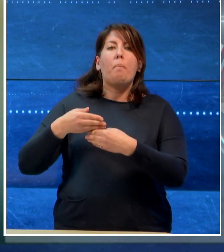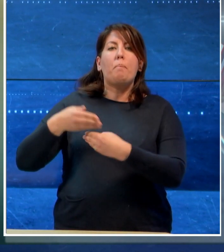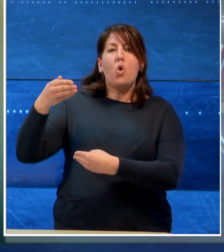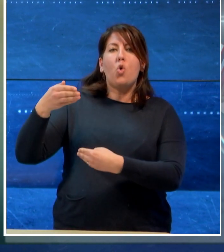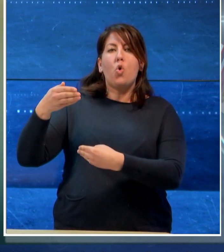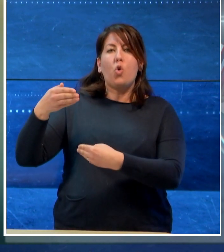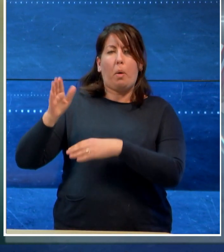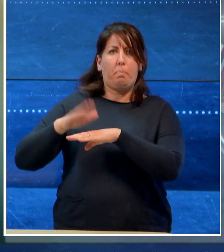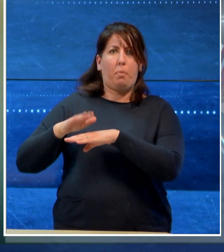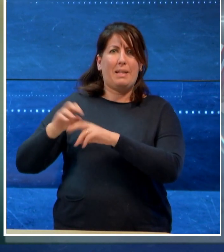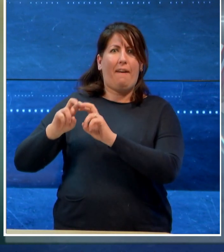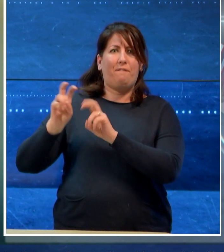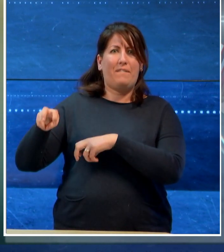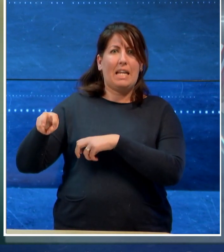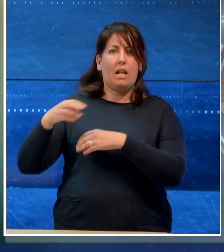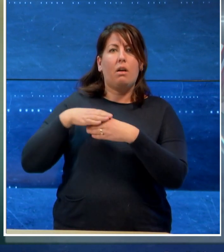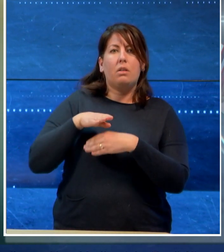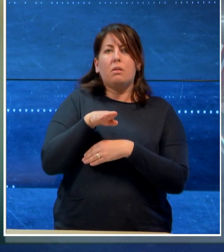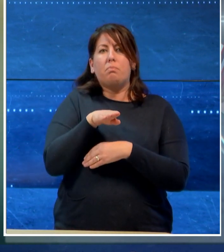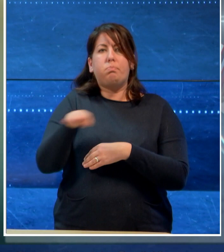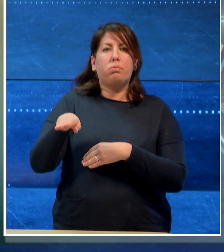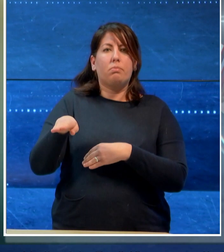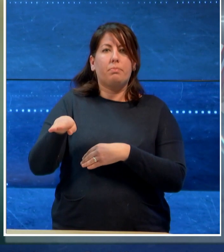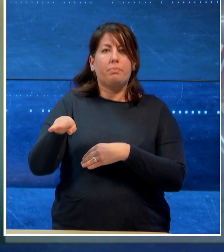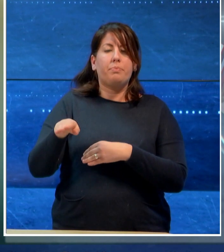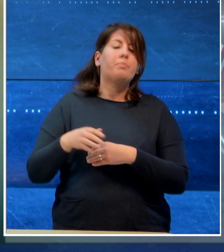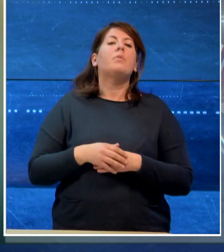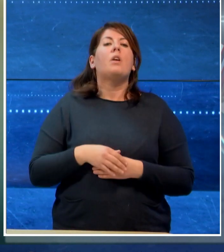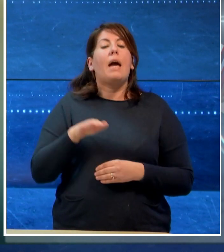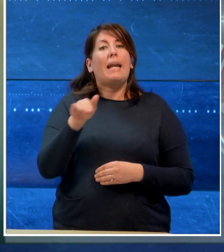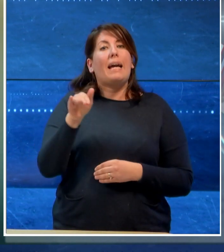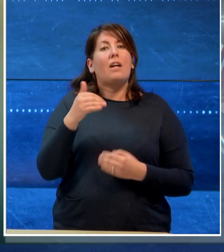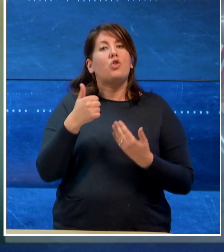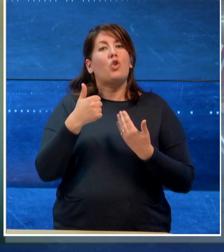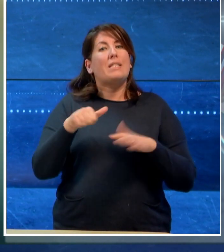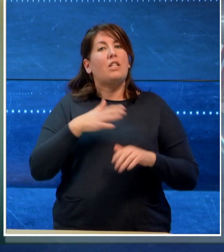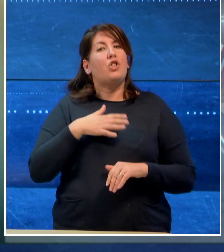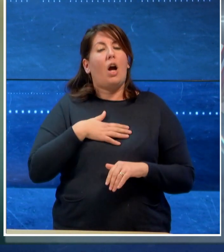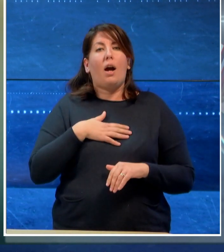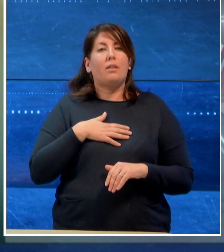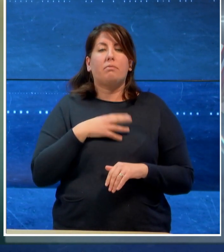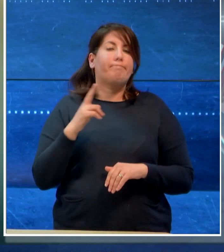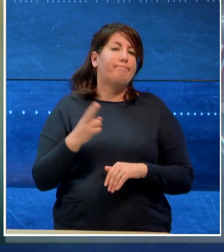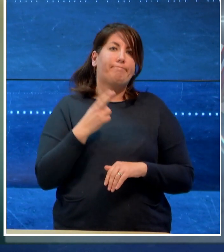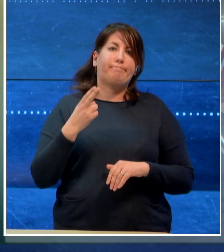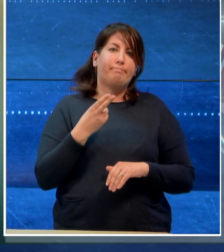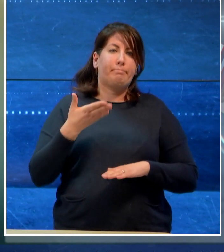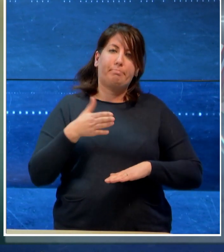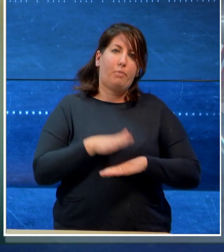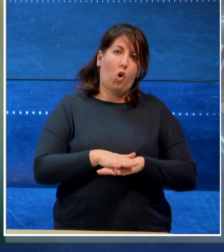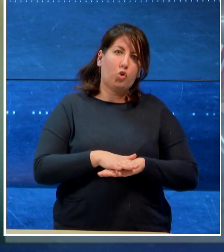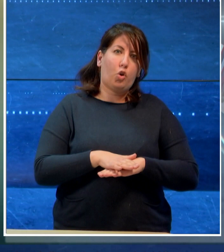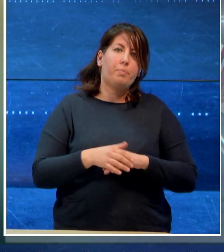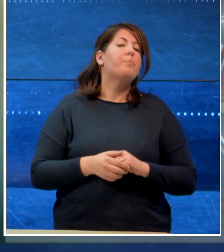di una villa, abbattendolo. Per il sedicenne non c'è stato nulla da fare. All'arrivo delle